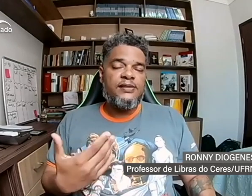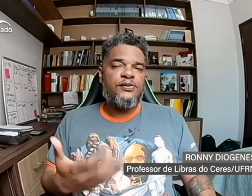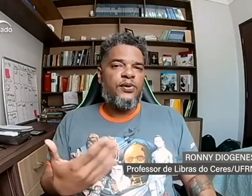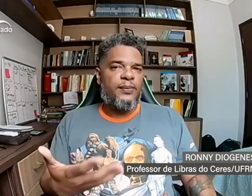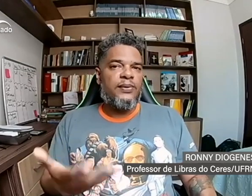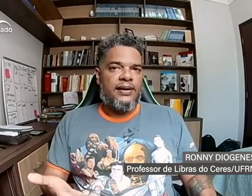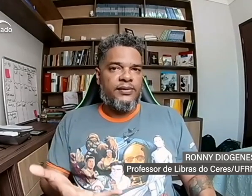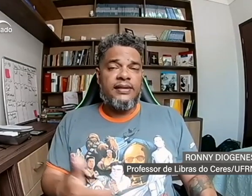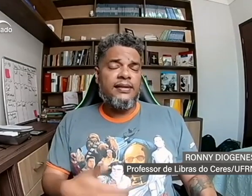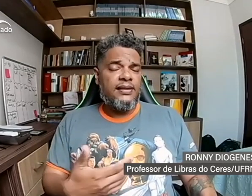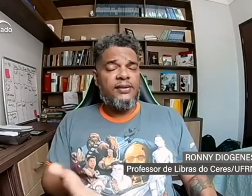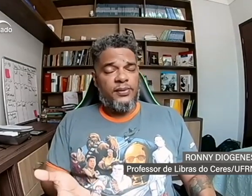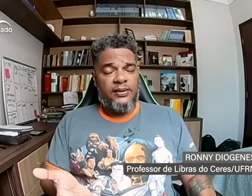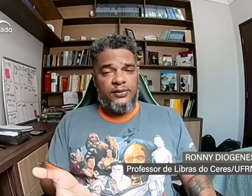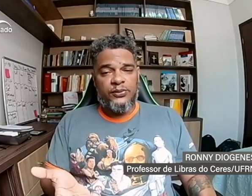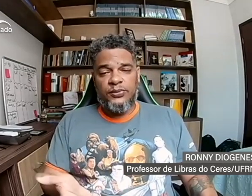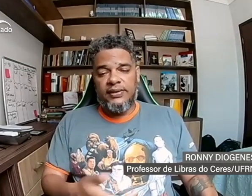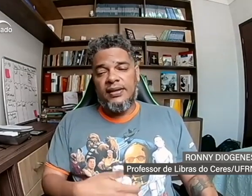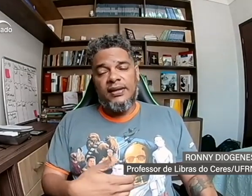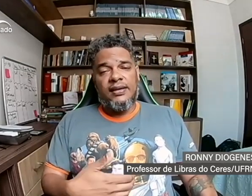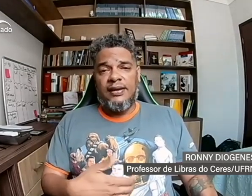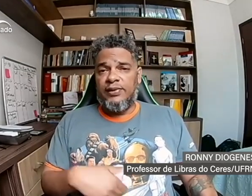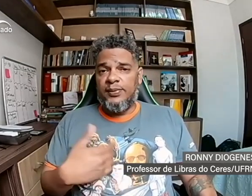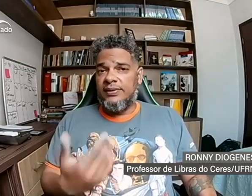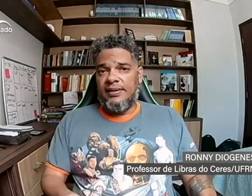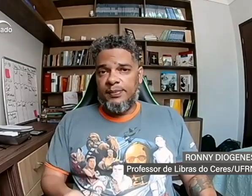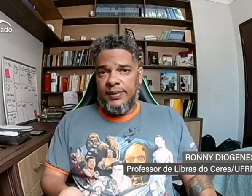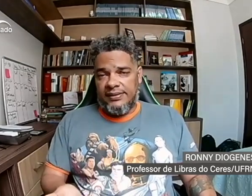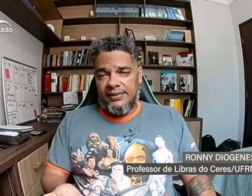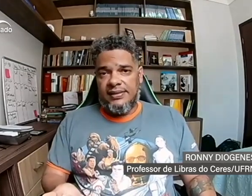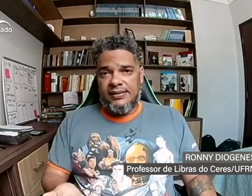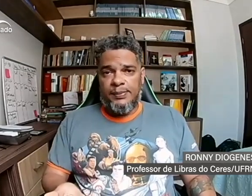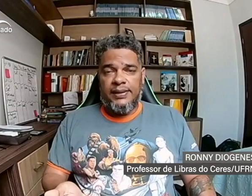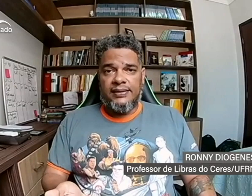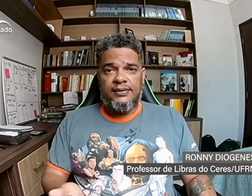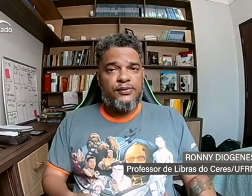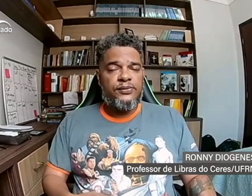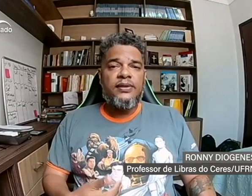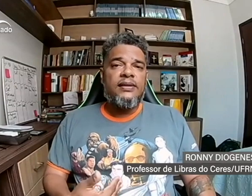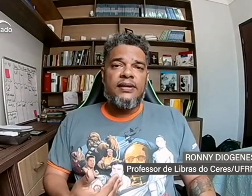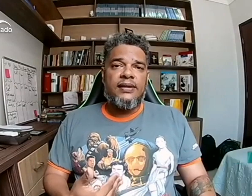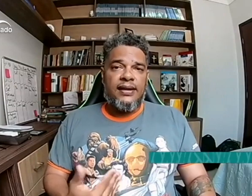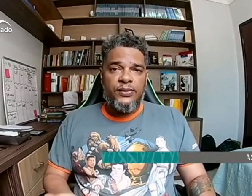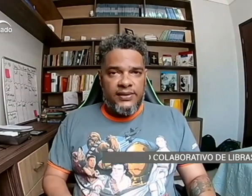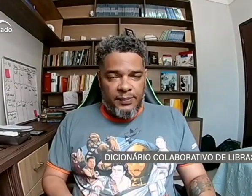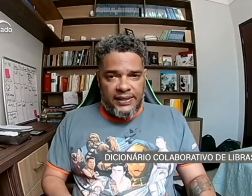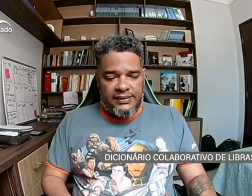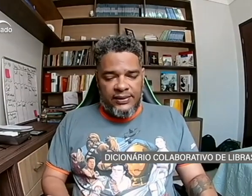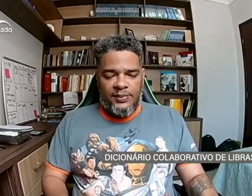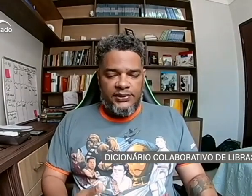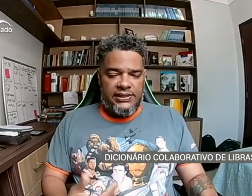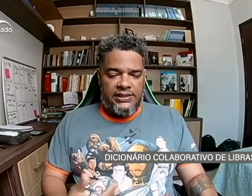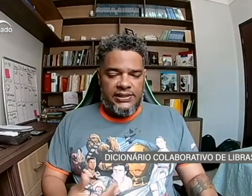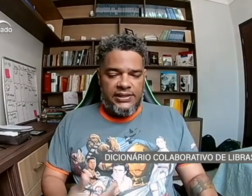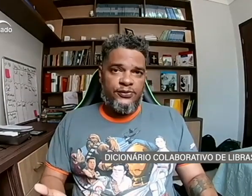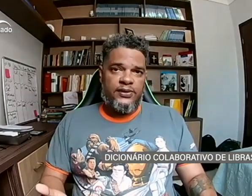vocabulário, né? E o melhor de tudo, né? Ele vai poder acessar esse aplicativo gratuitamente, né? É um projeto desenvolvido